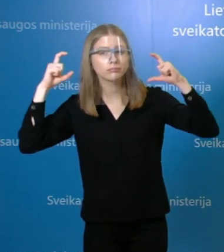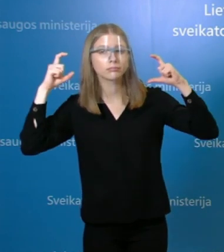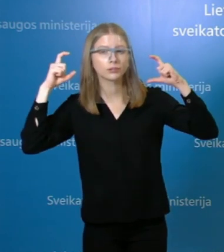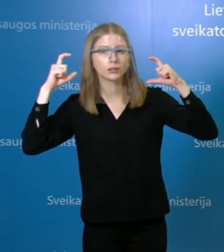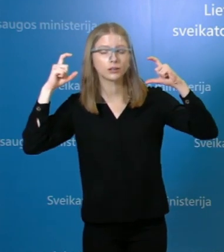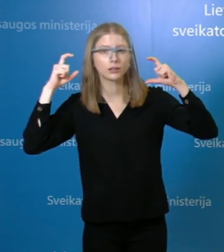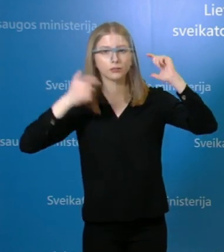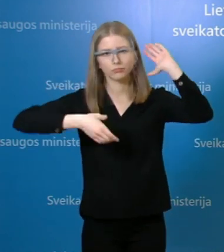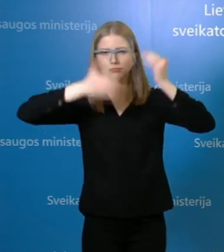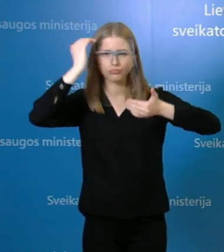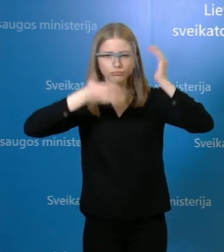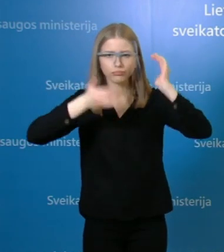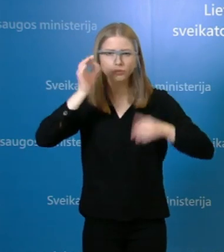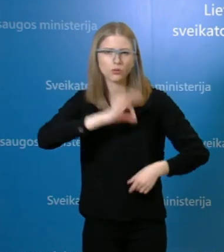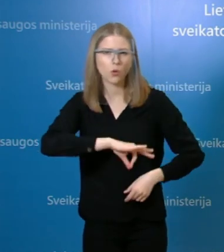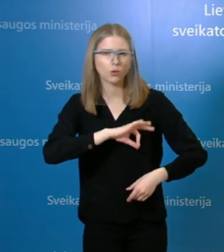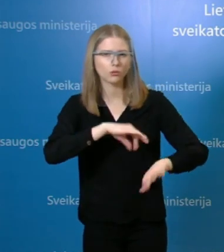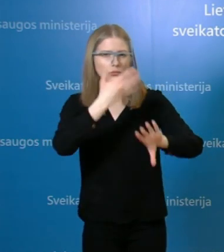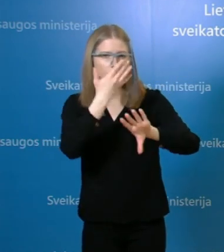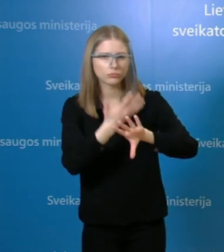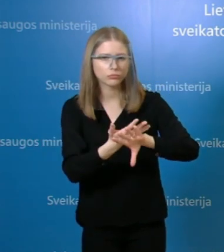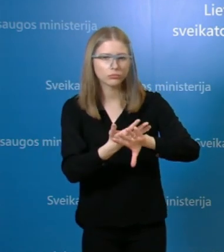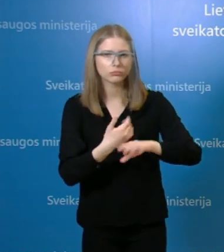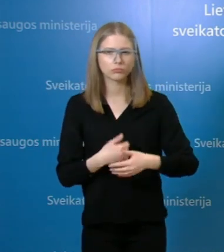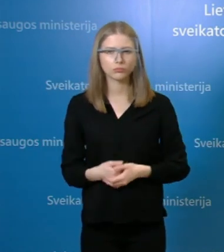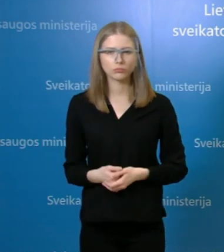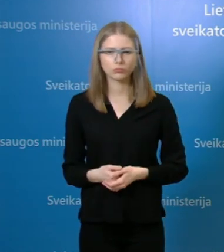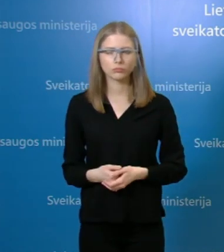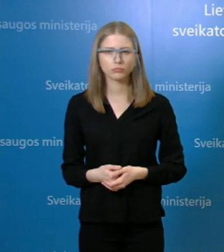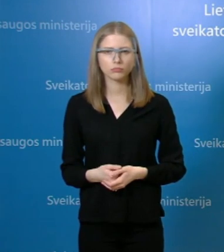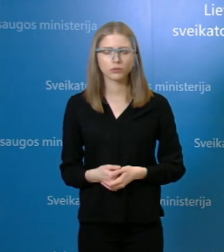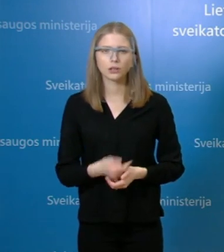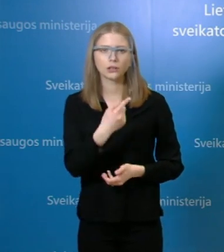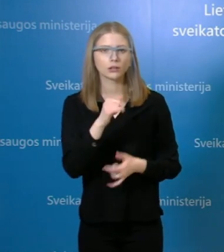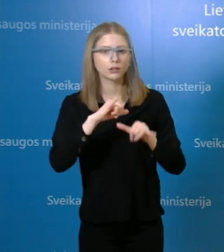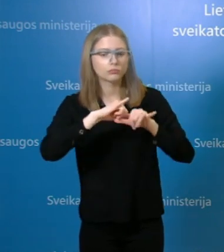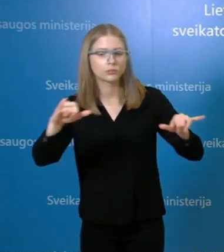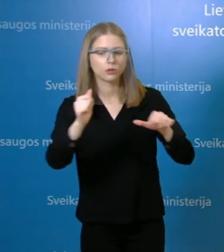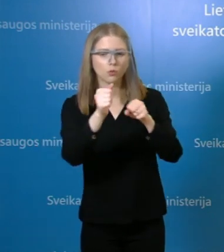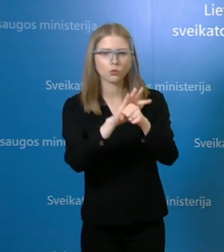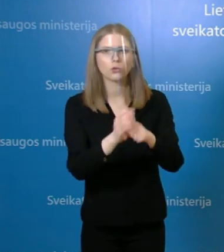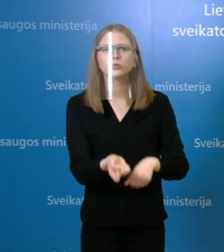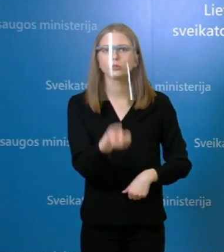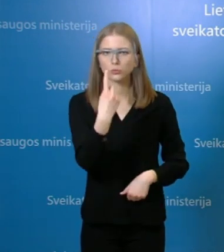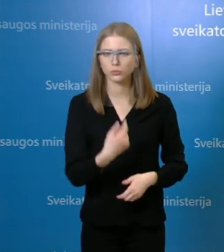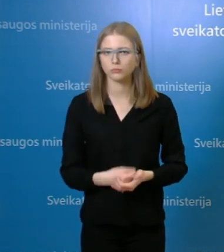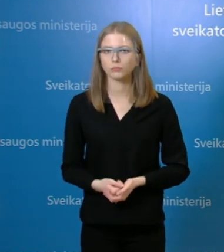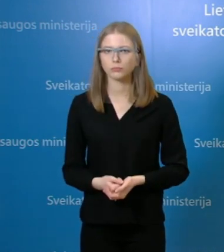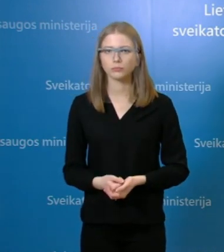tikėkna, kad likonis, su kuriam iš šiom trakorto buvo nustyta koronavirus infekcija. Taip, ten pradėjo plėsti tas virusas.